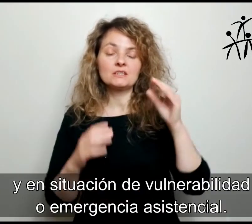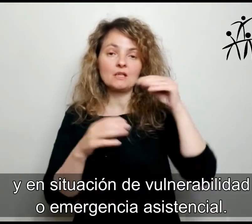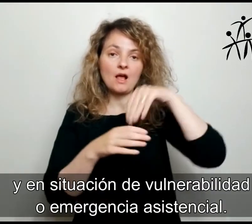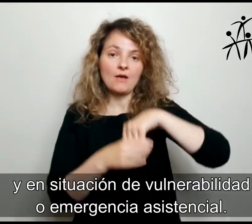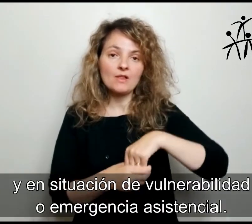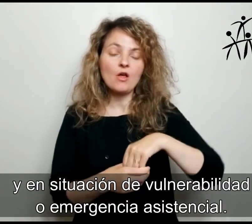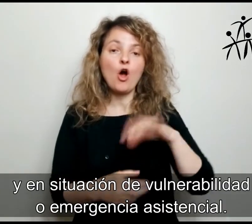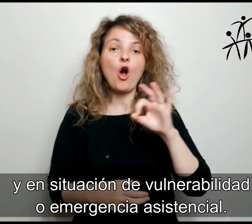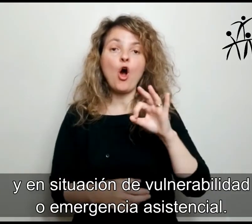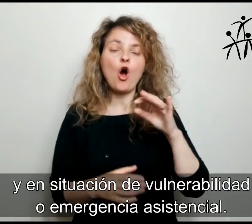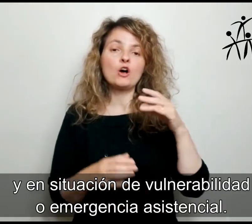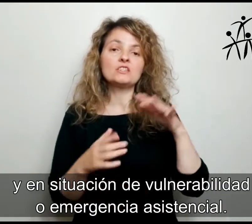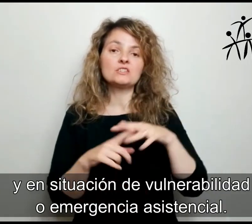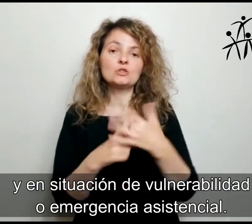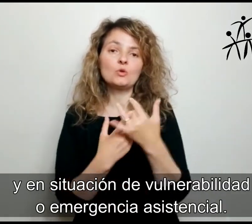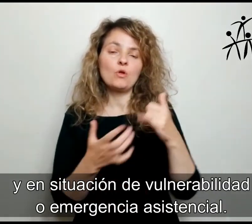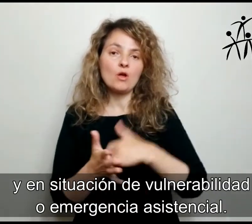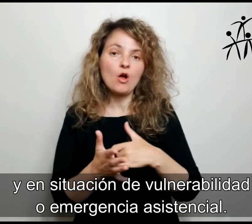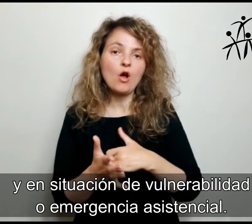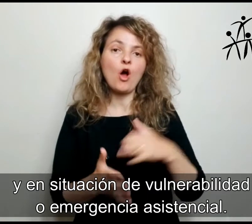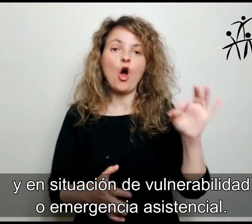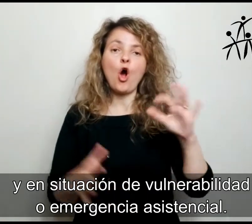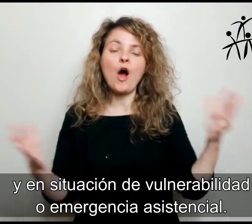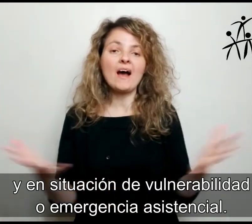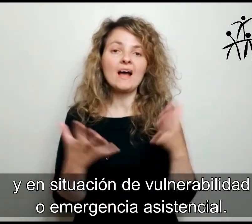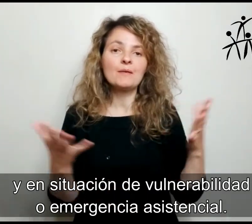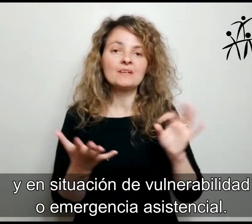situación de vulnerabilidad o emergencia asistencial.